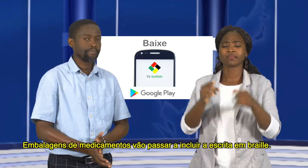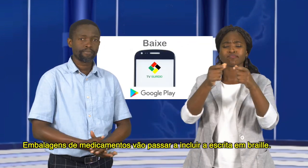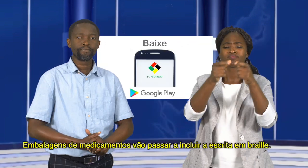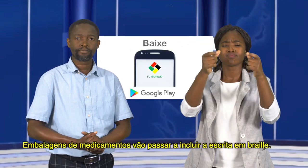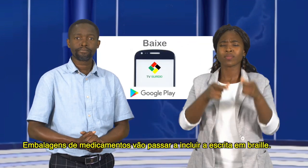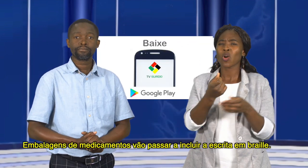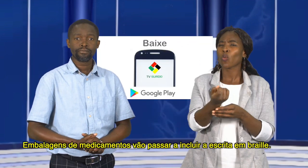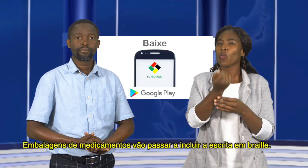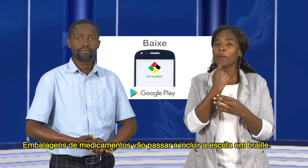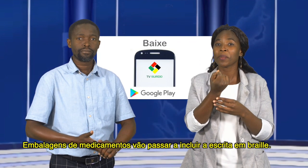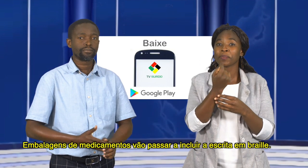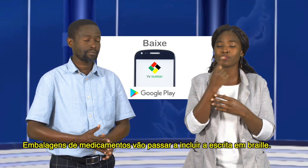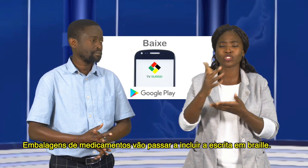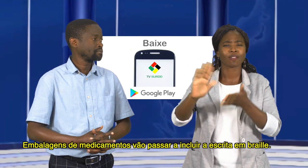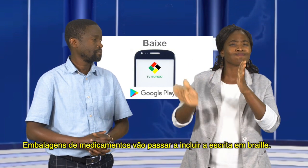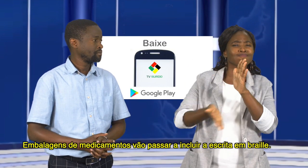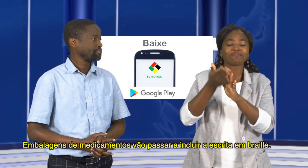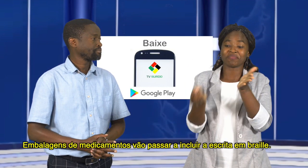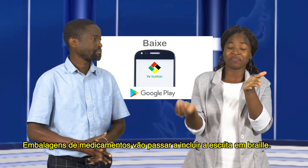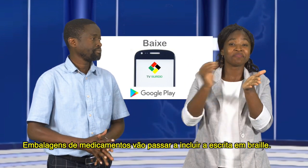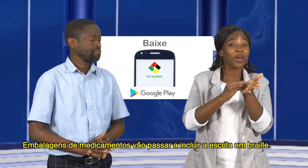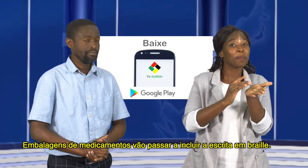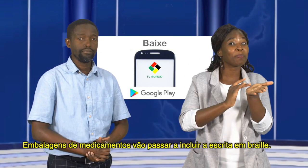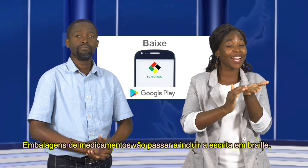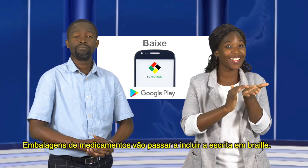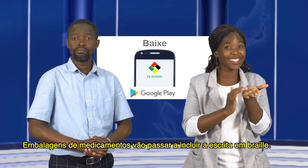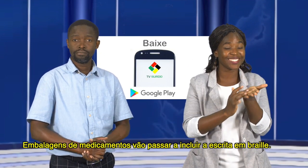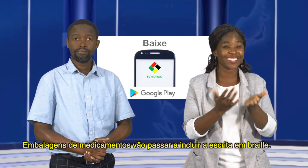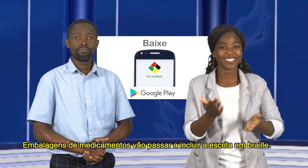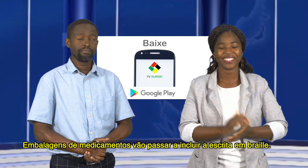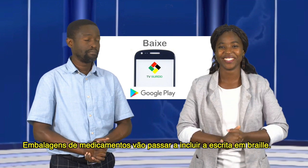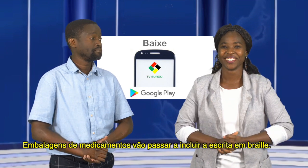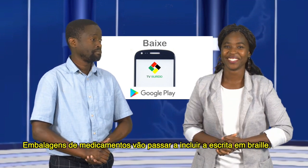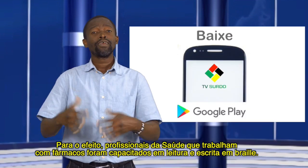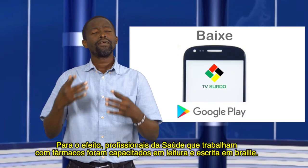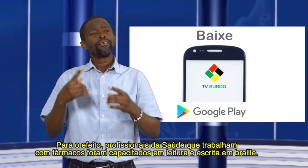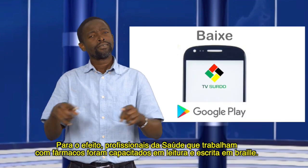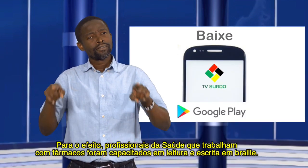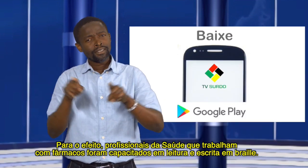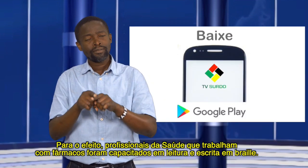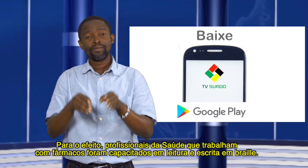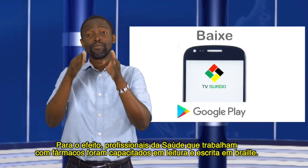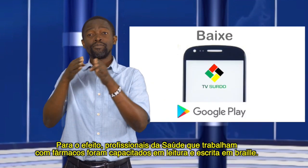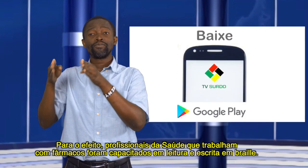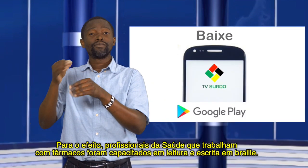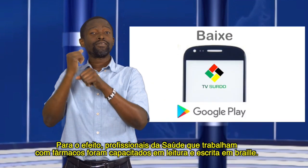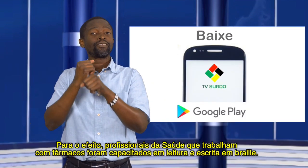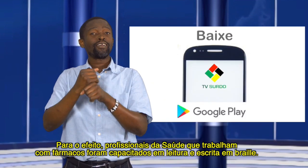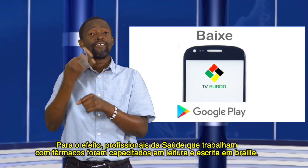Embalagens de medicamentos vão passar a incluir a escrita em braile. Para o efeito, profissionais de saúde que